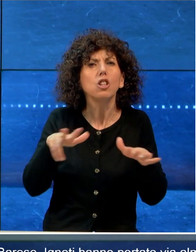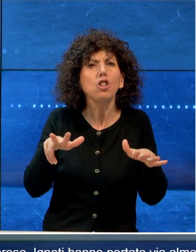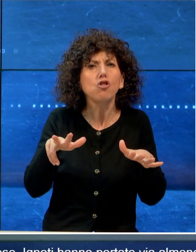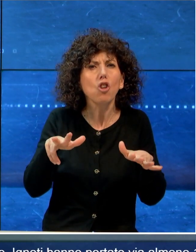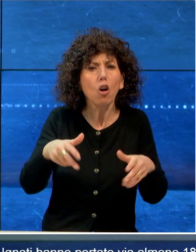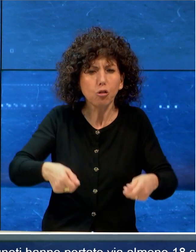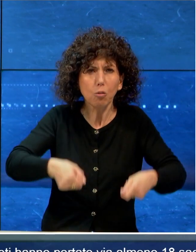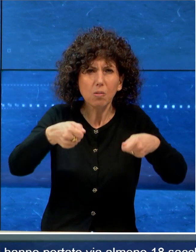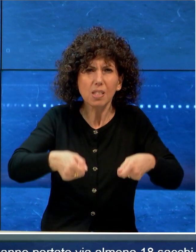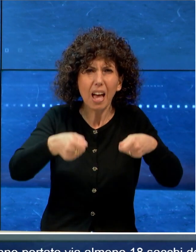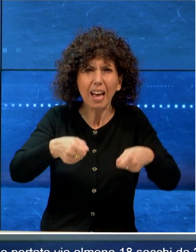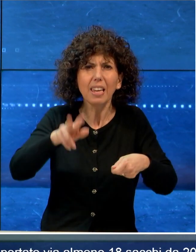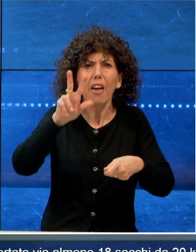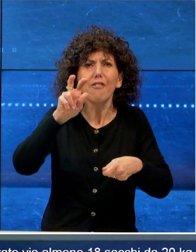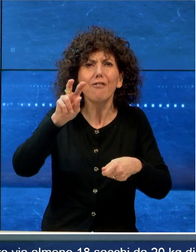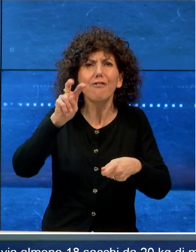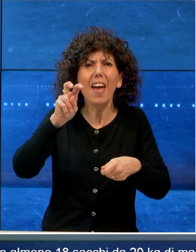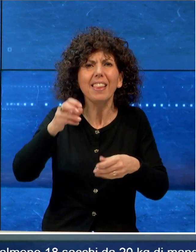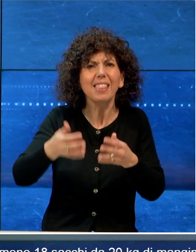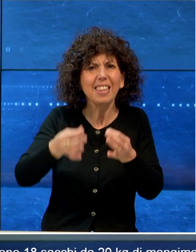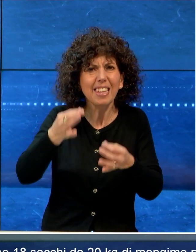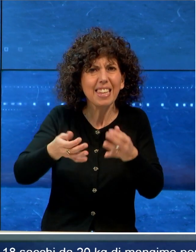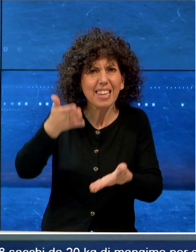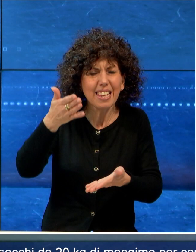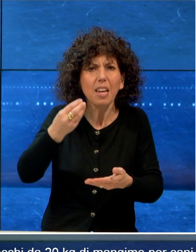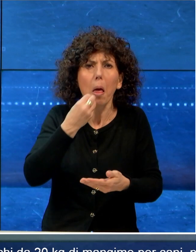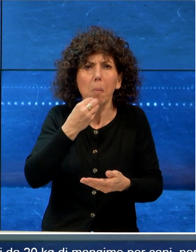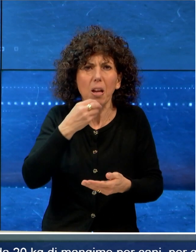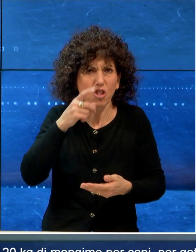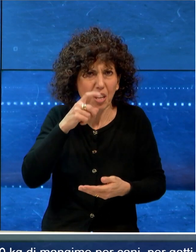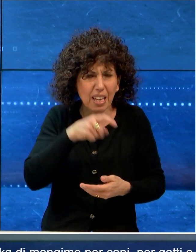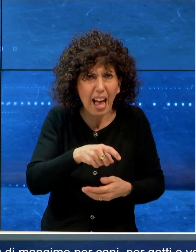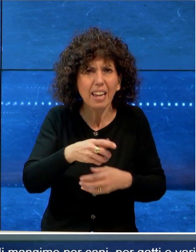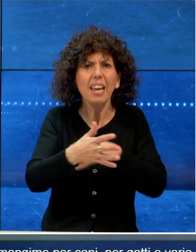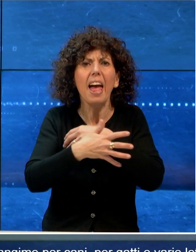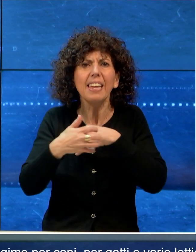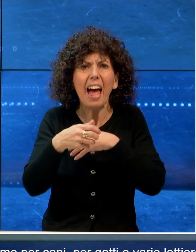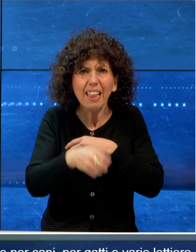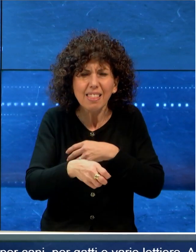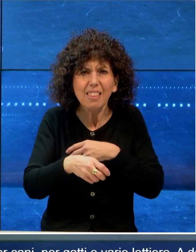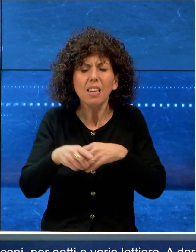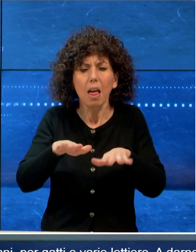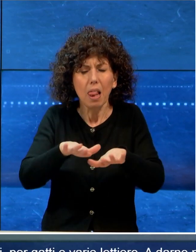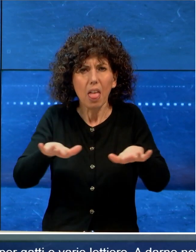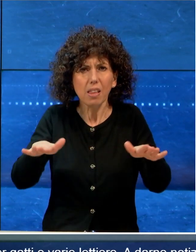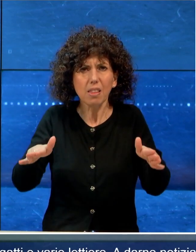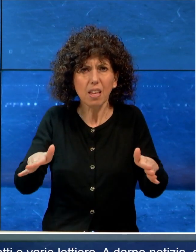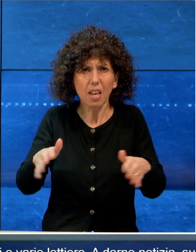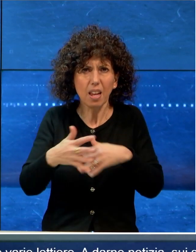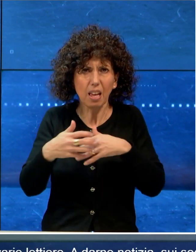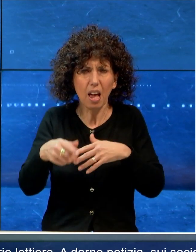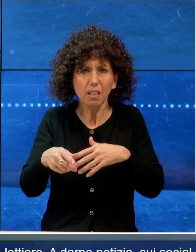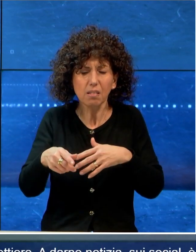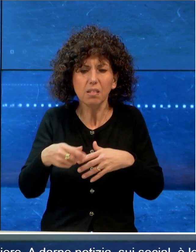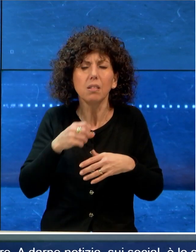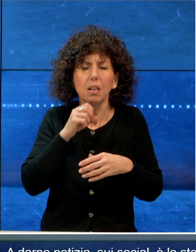sacchi da 20 chili di mangime per cani, per gatti e varie lettiere. A